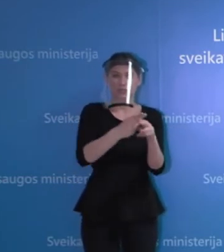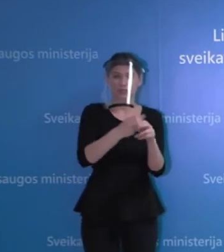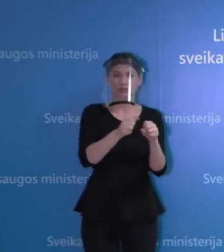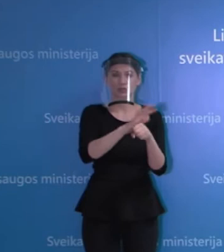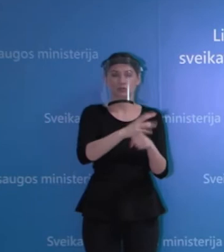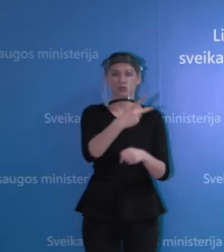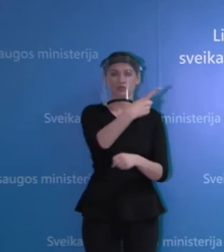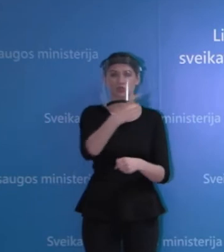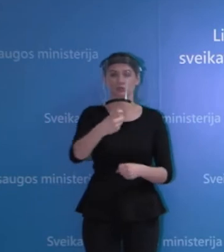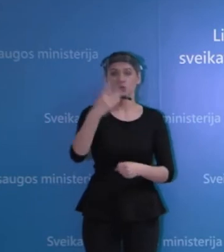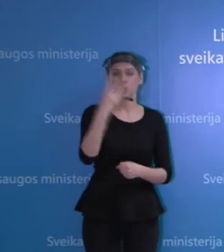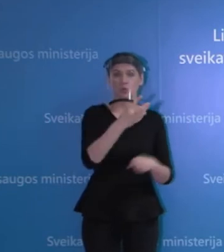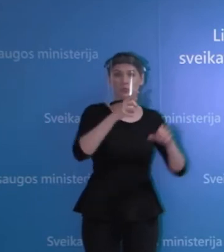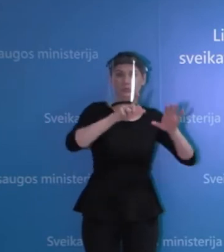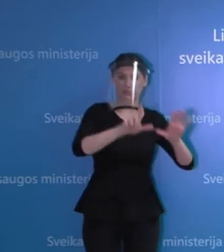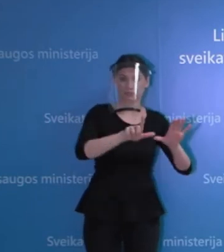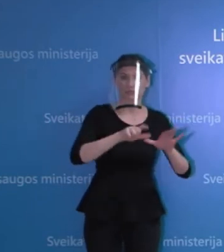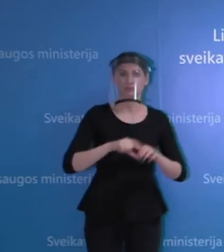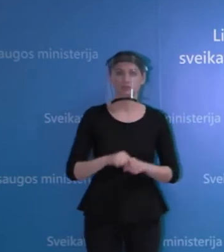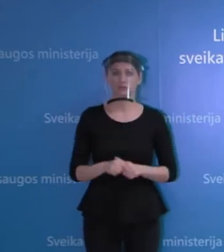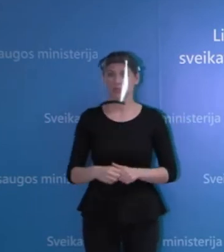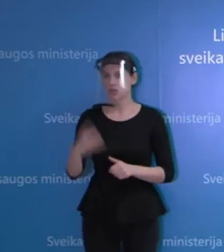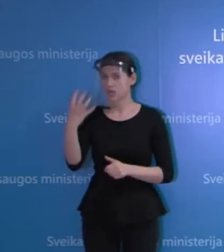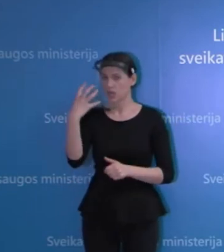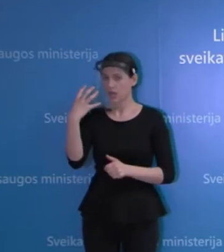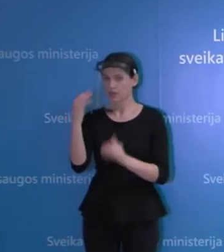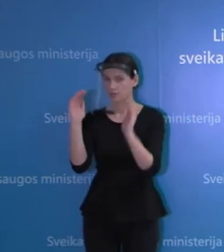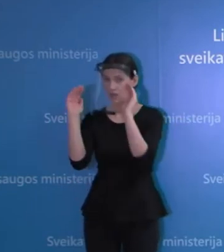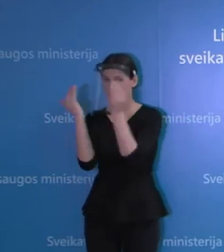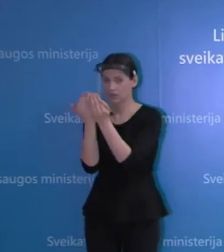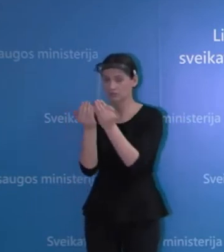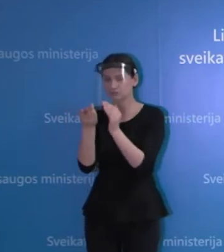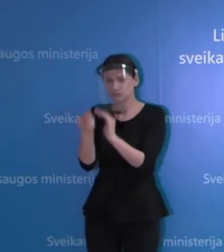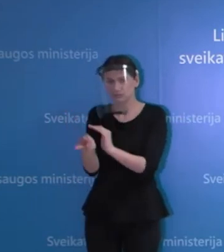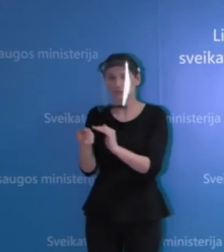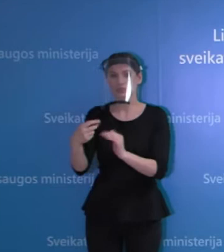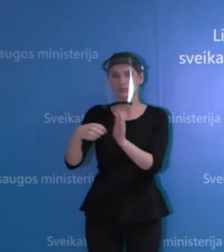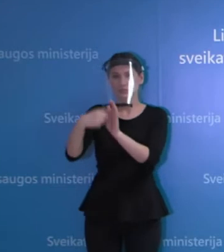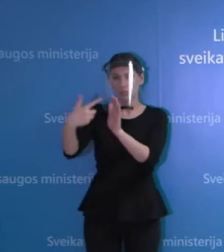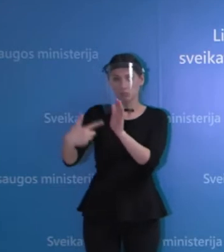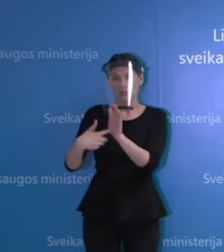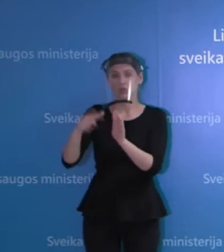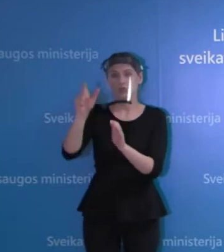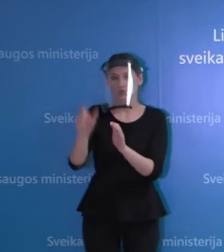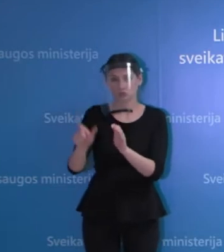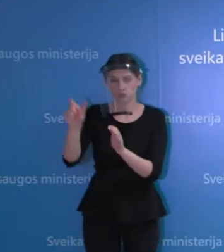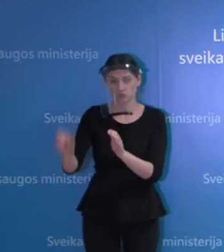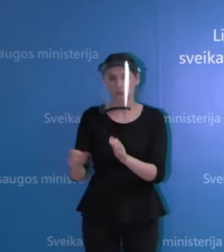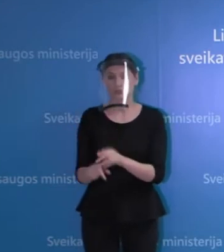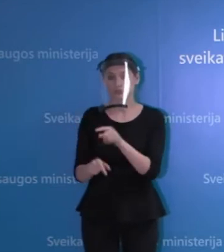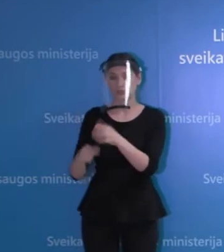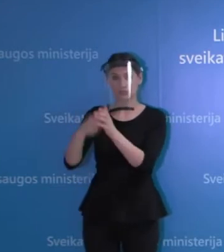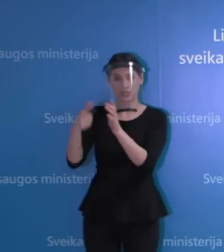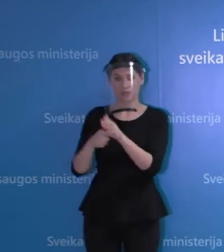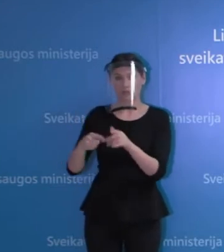147 pacientai. Renimacijai yra 17 ir visiems